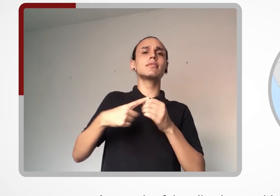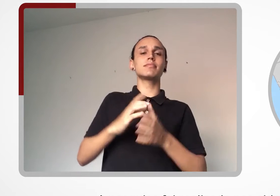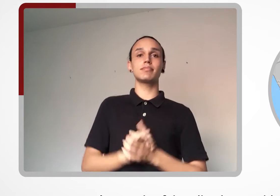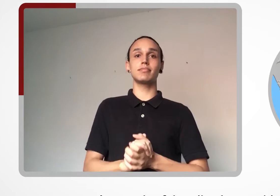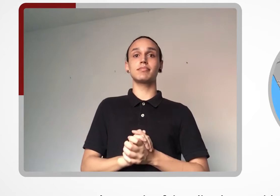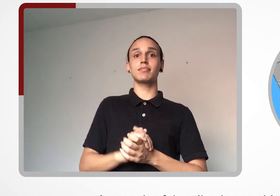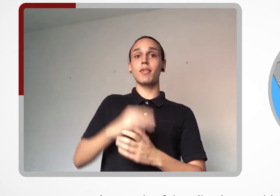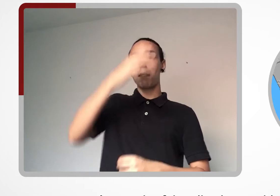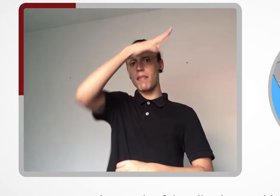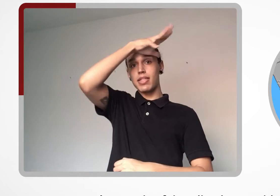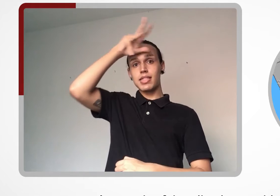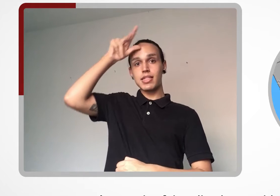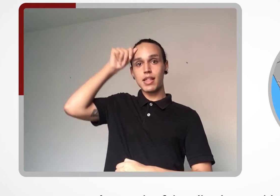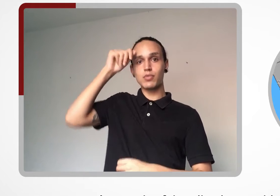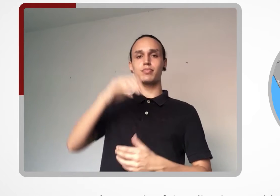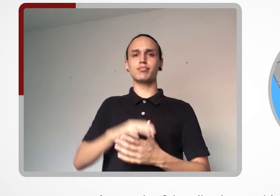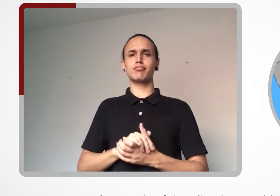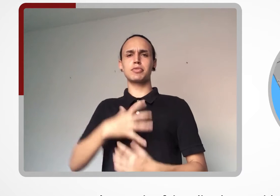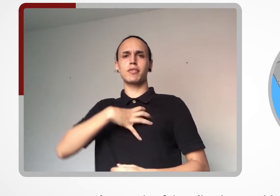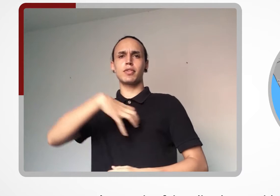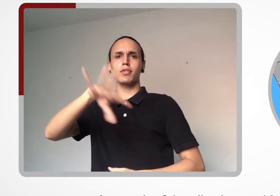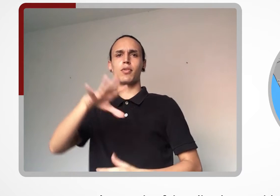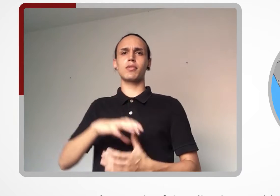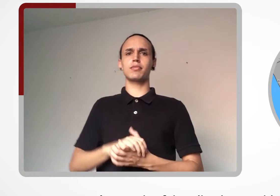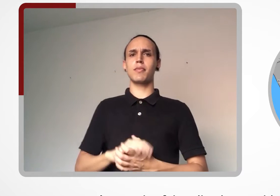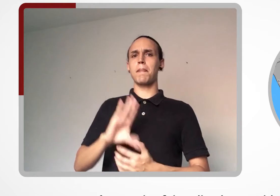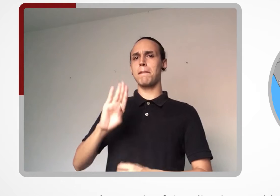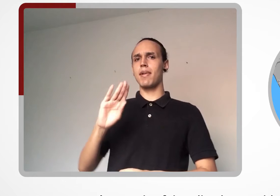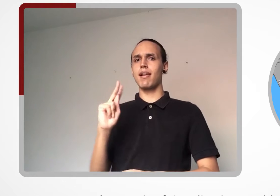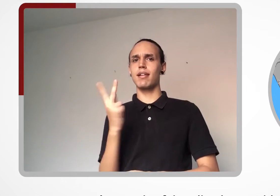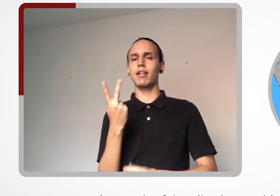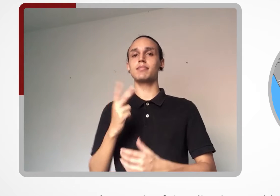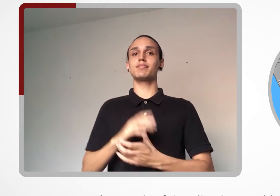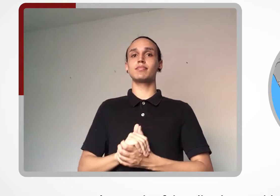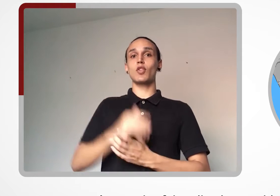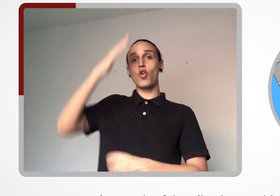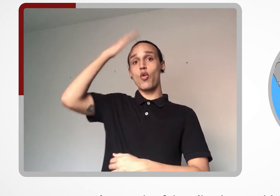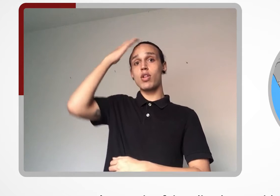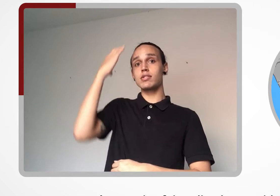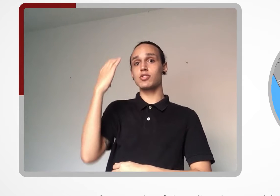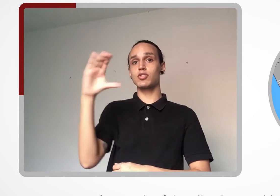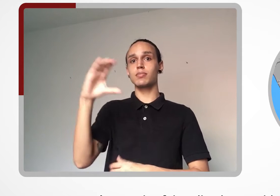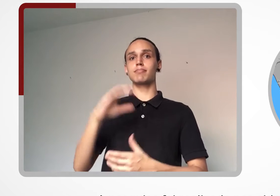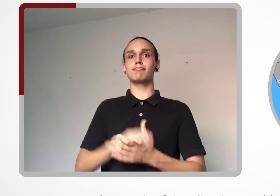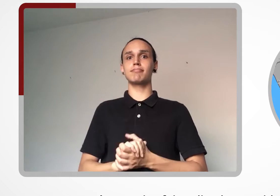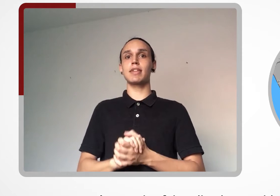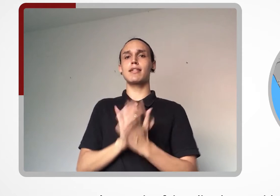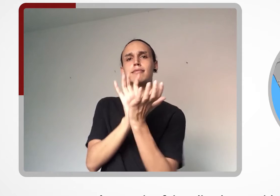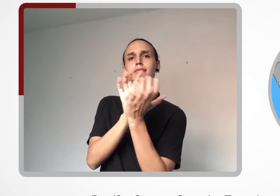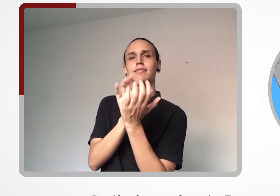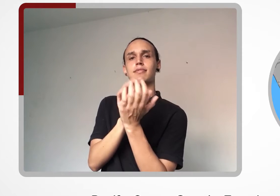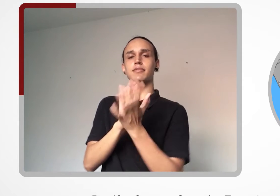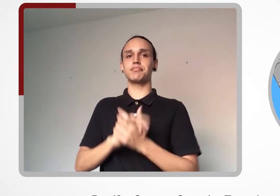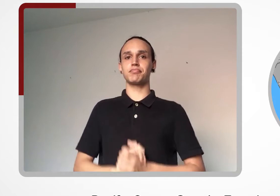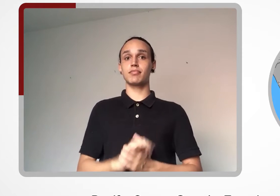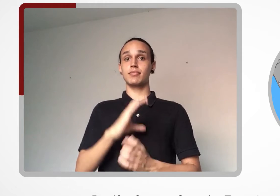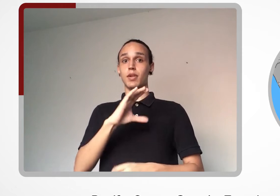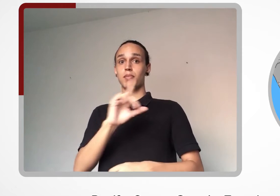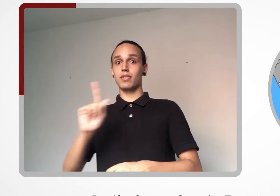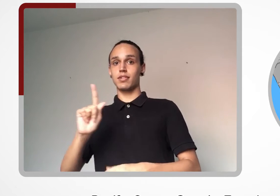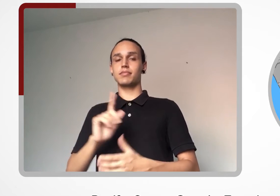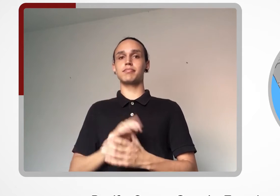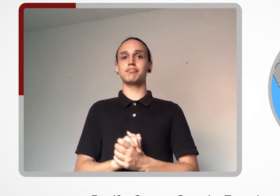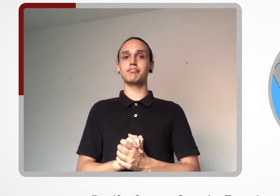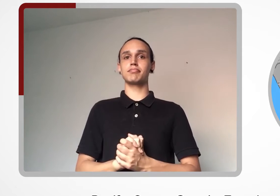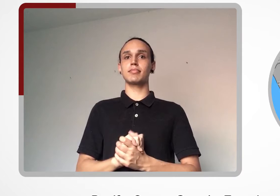realizada nas cidades de Manaus, Salvador, Belo Horizonte, Curitiba, Recife,